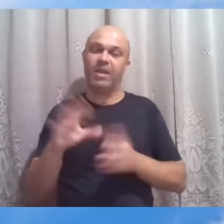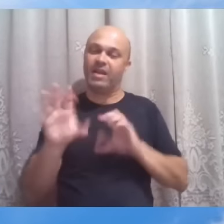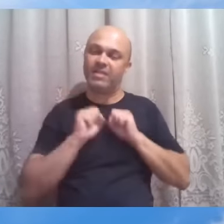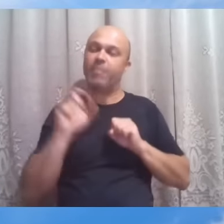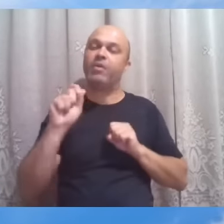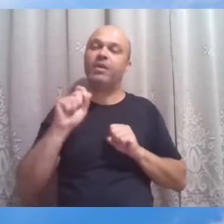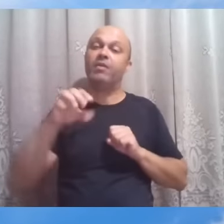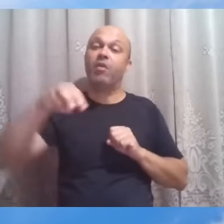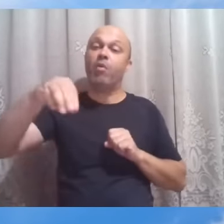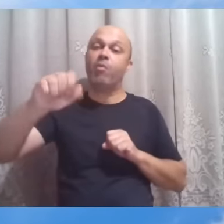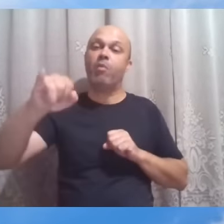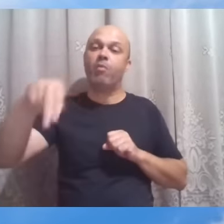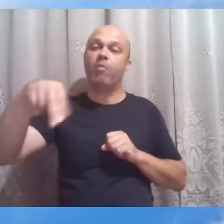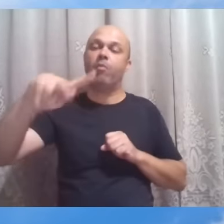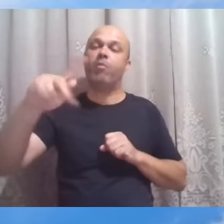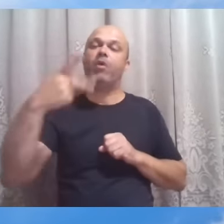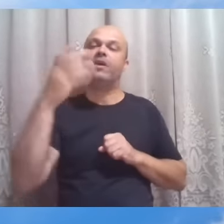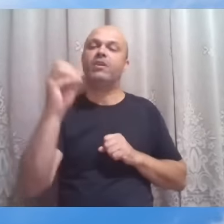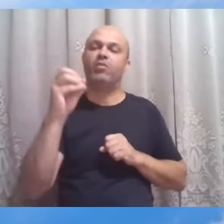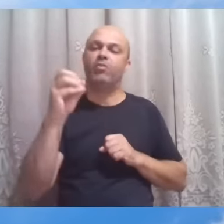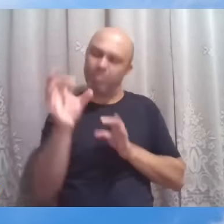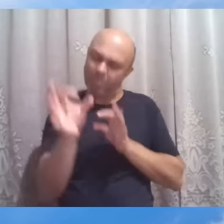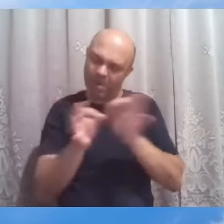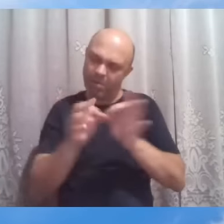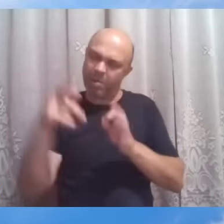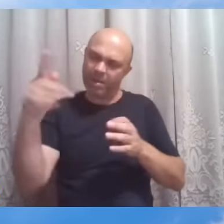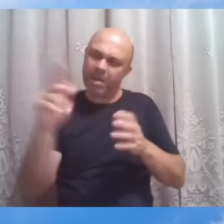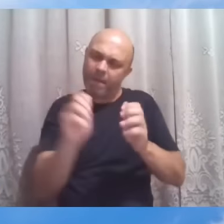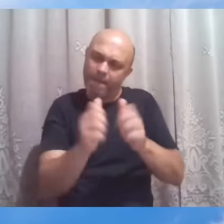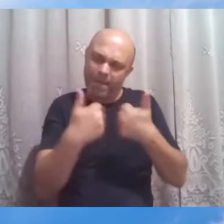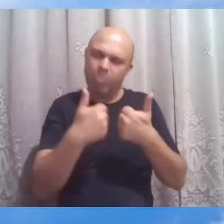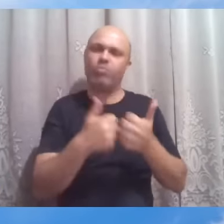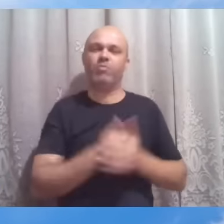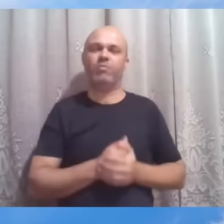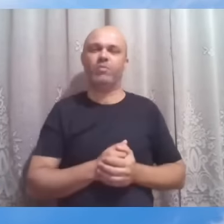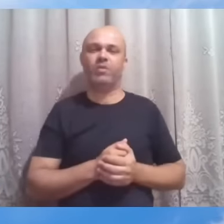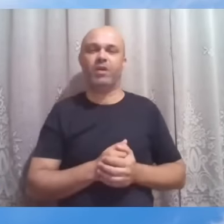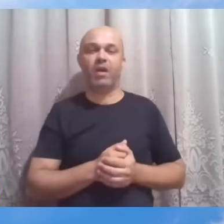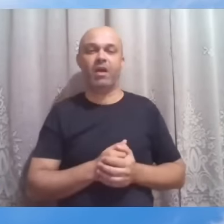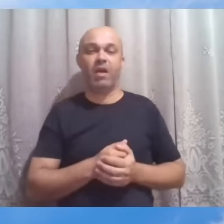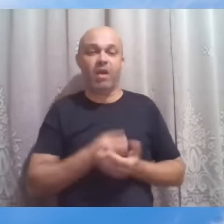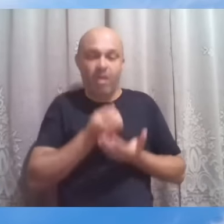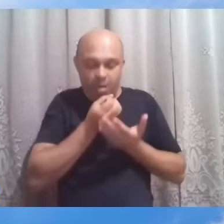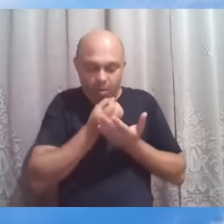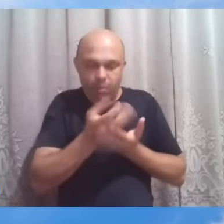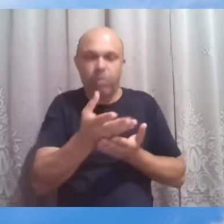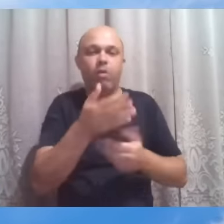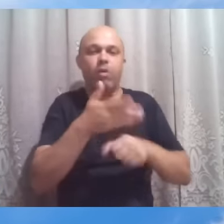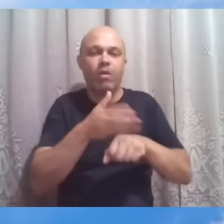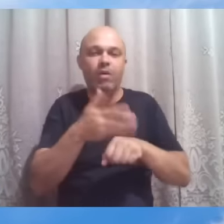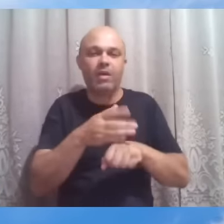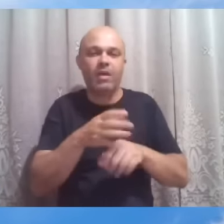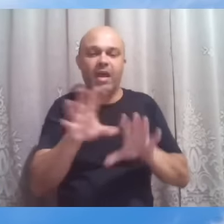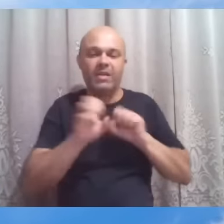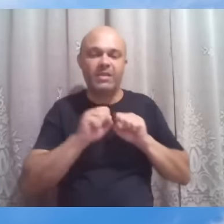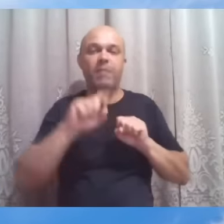que o prepara para ser pão. O que recebe a farinha depois de amassada, de preparada? O forno.